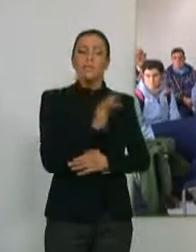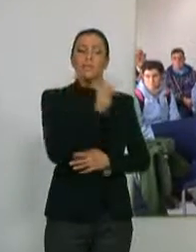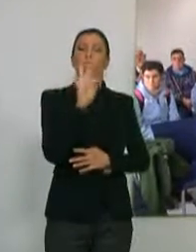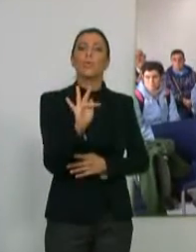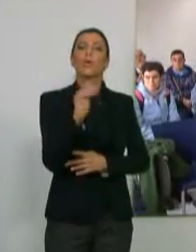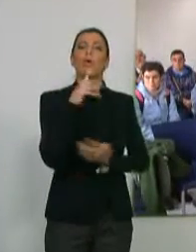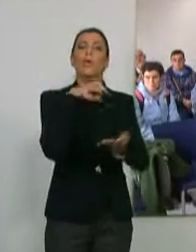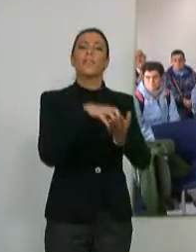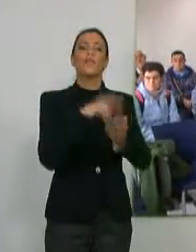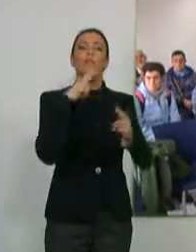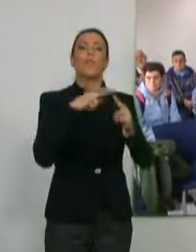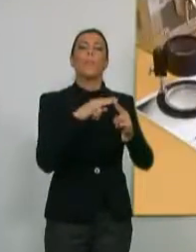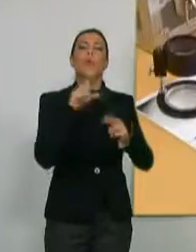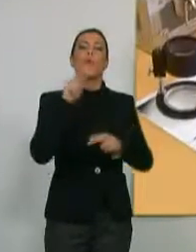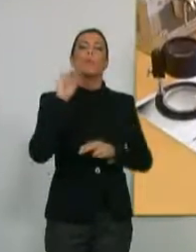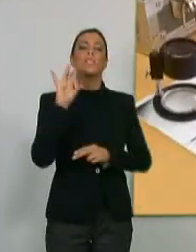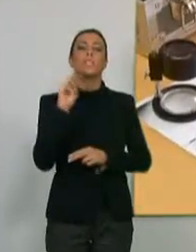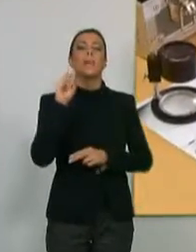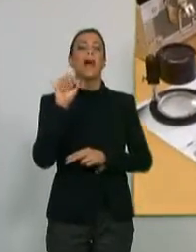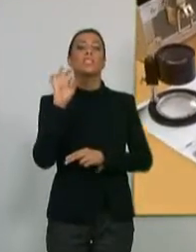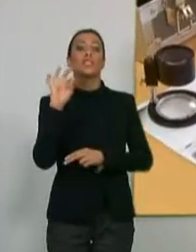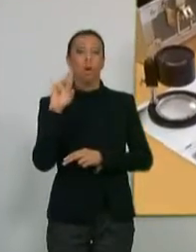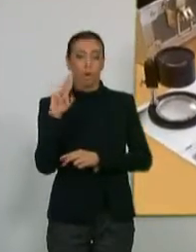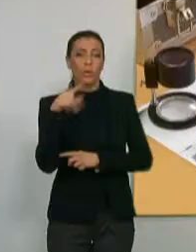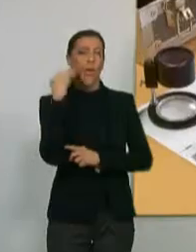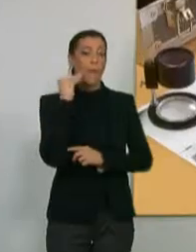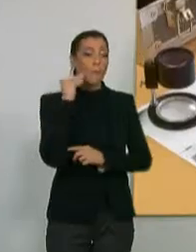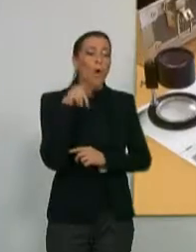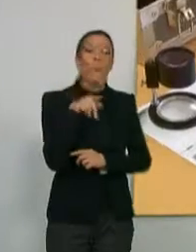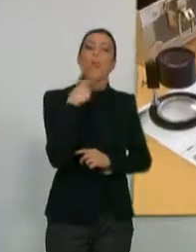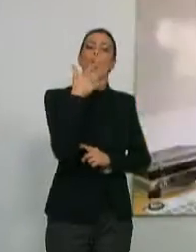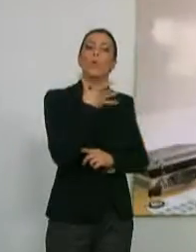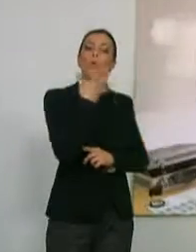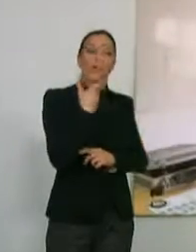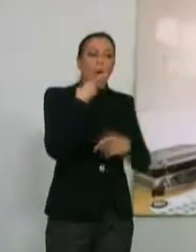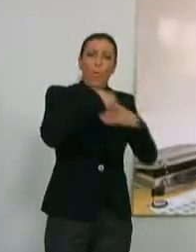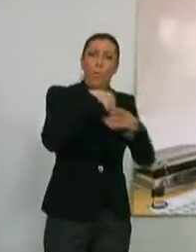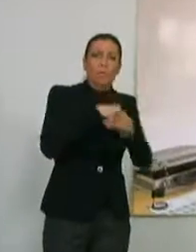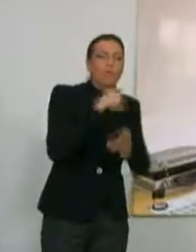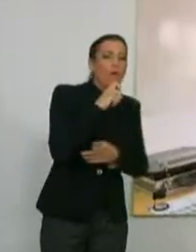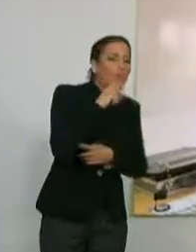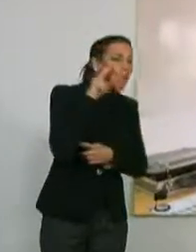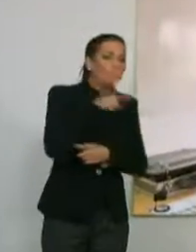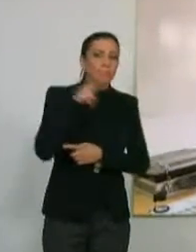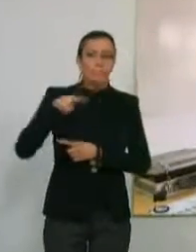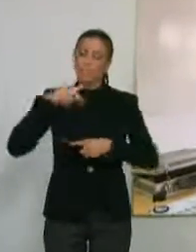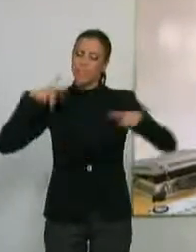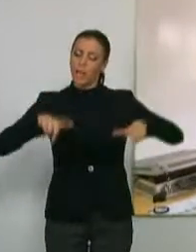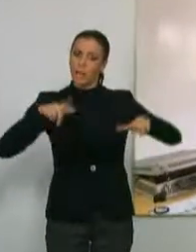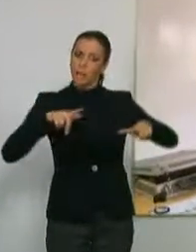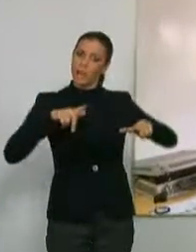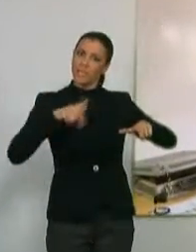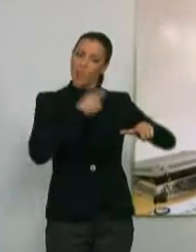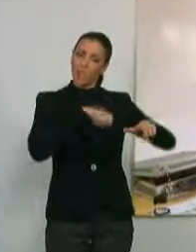alumnos del centro Luis Pastor de Aprosmo, quienes se tuvieron la ocasión de conocer por dentro las instalaciones de la